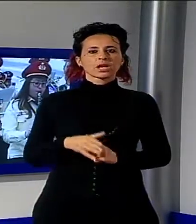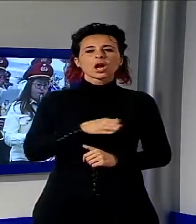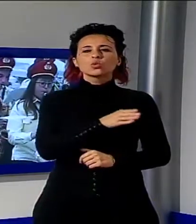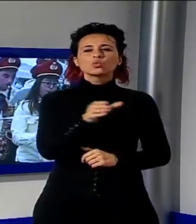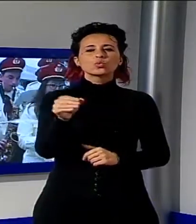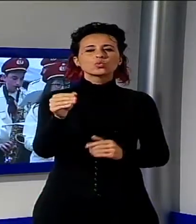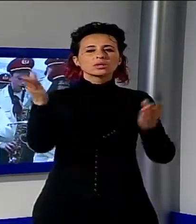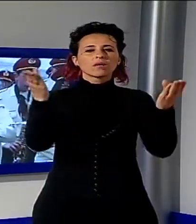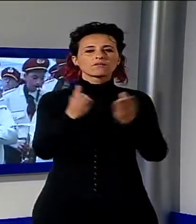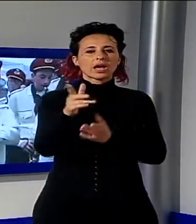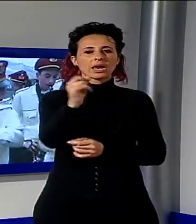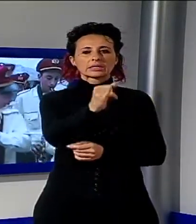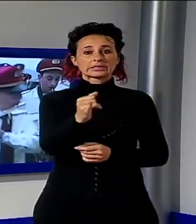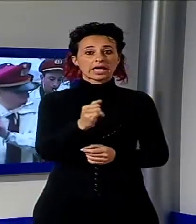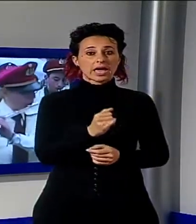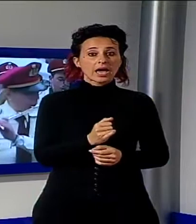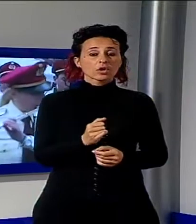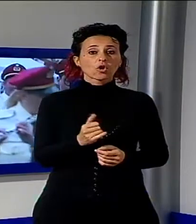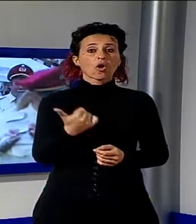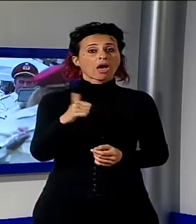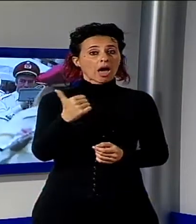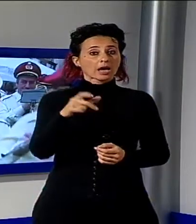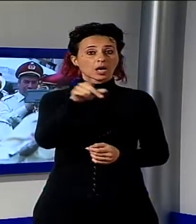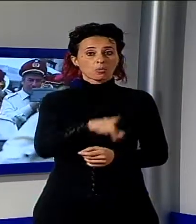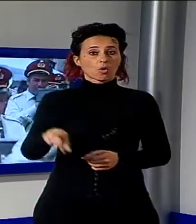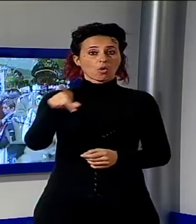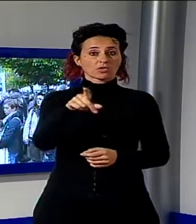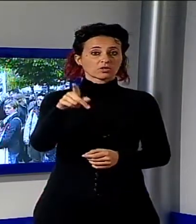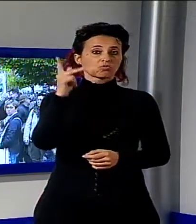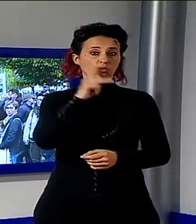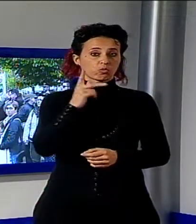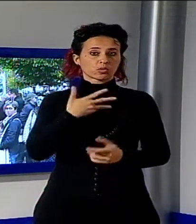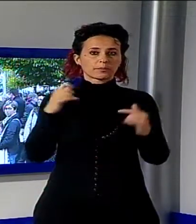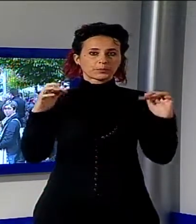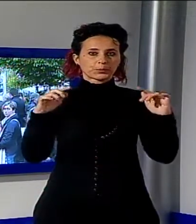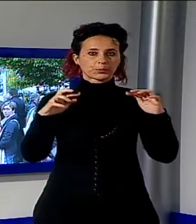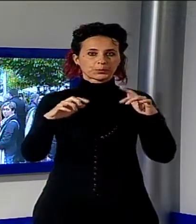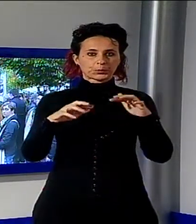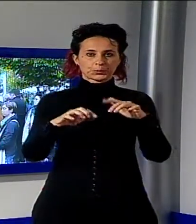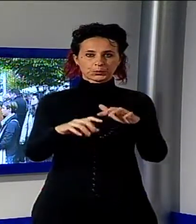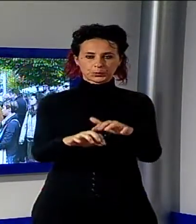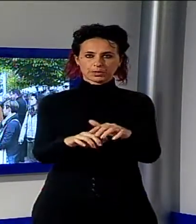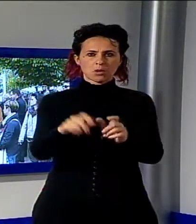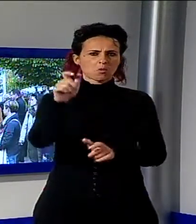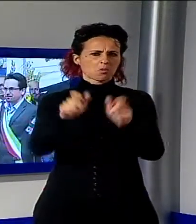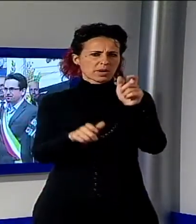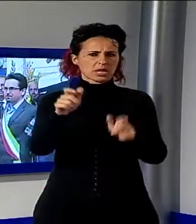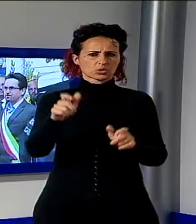per tutta la provincia di Lucca. È la festa del primo maggio a Fornaci, che anche quest'anno ha richiamato migliaia di persone nella frazione